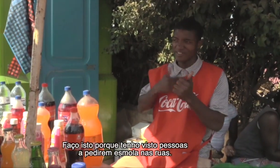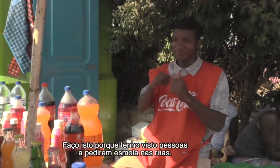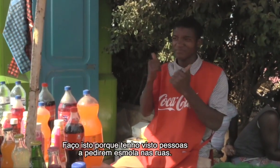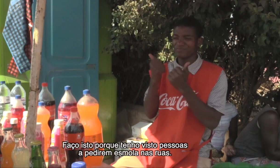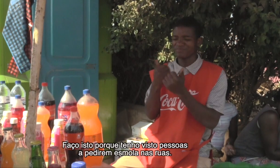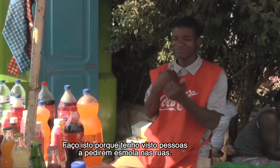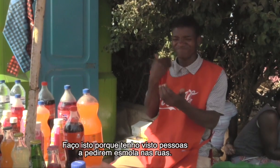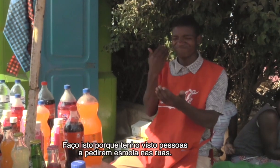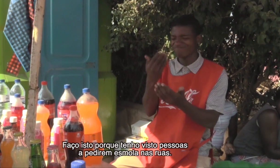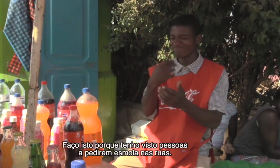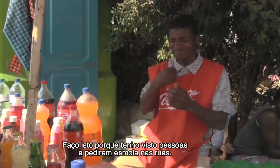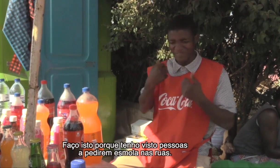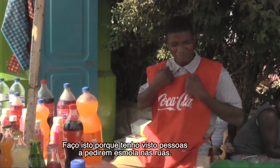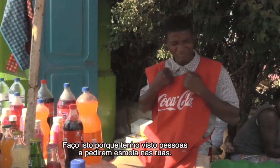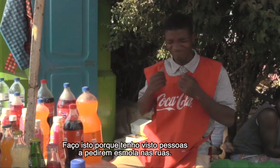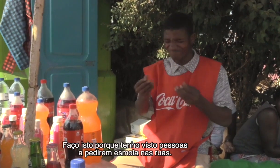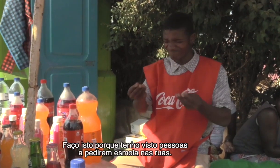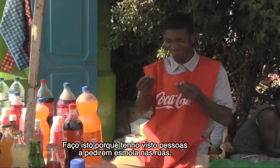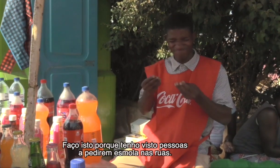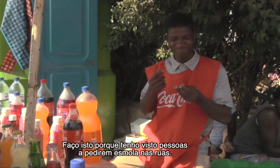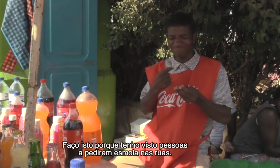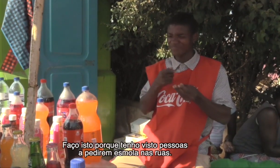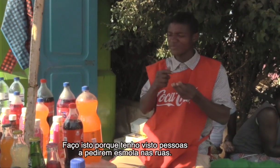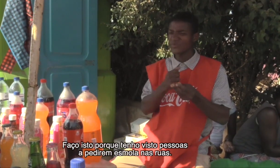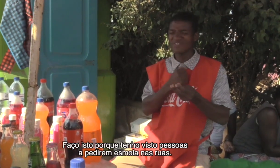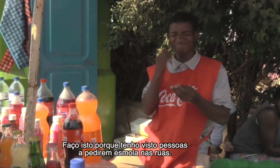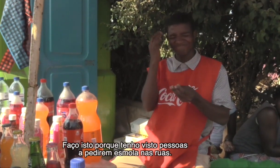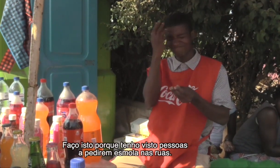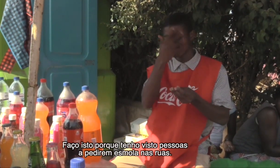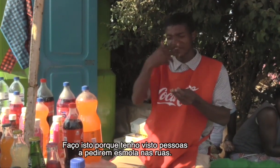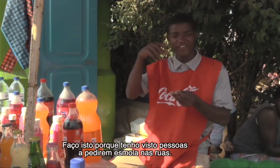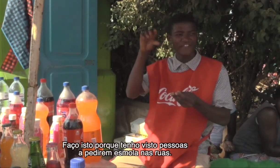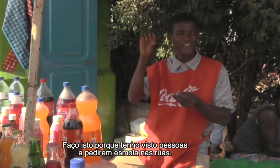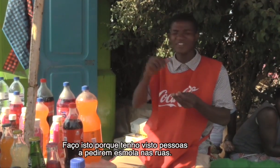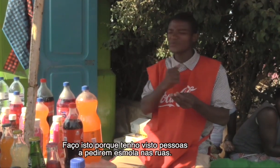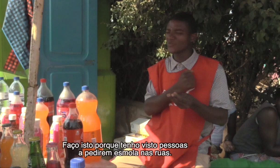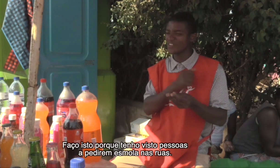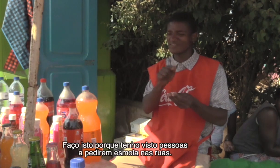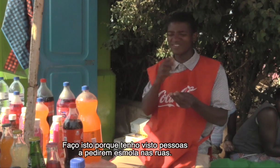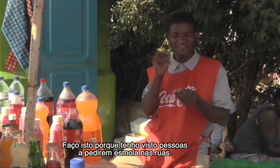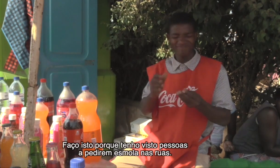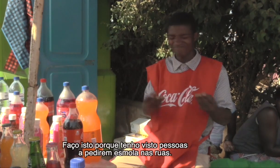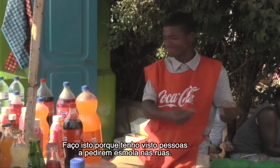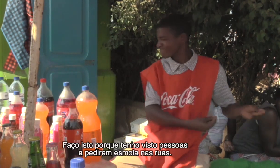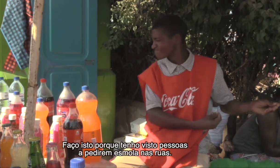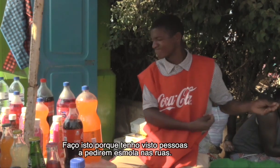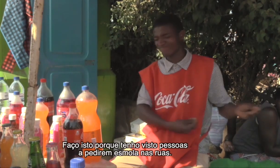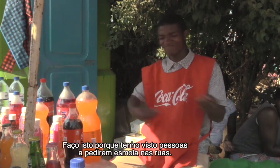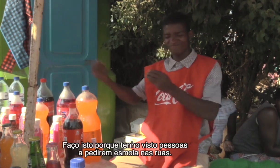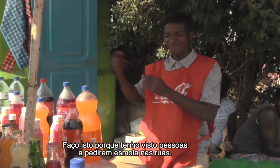Isto deveu-se por quê? Eu comecei a ver que a associação, em algum momento, tem algumas pessoas que andam